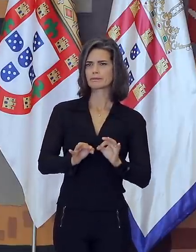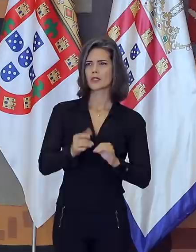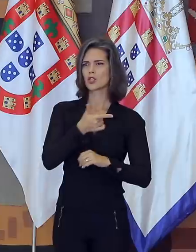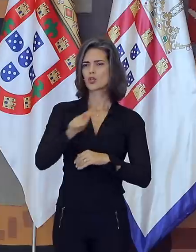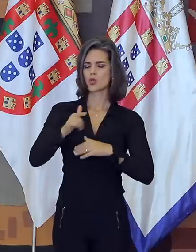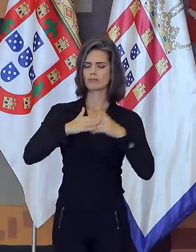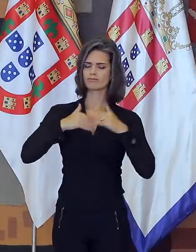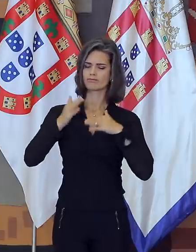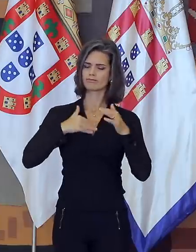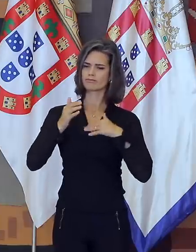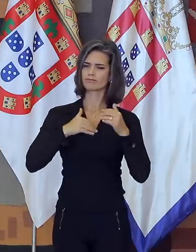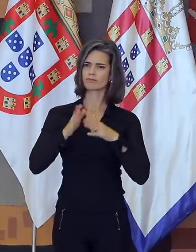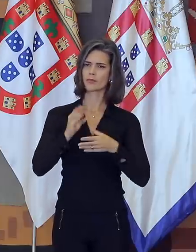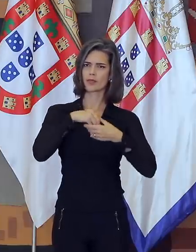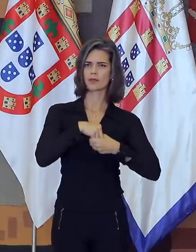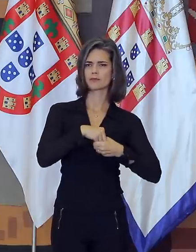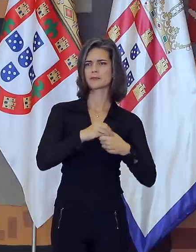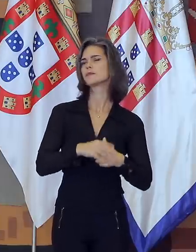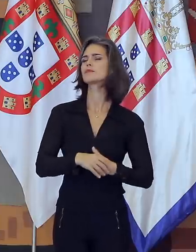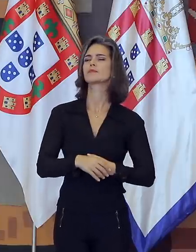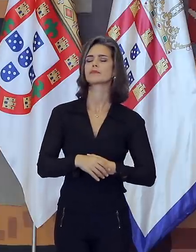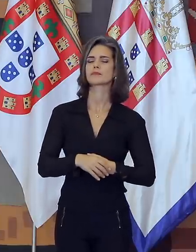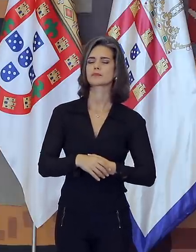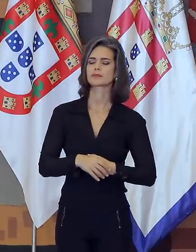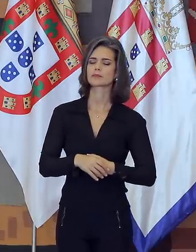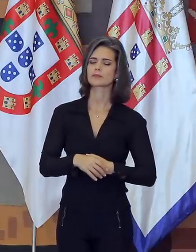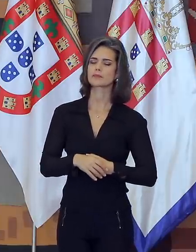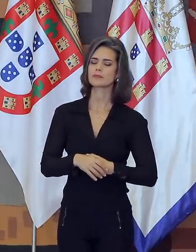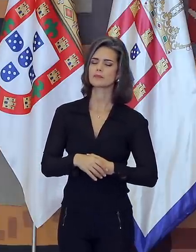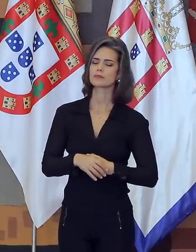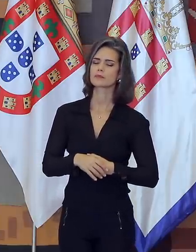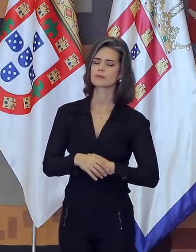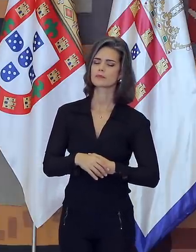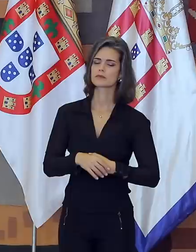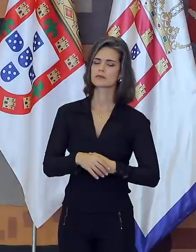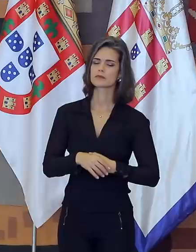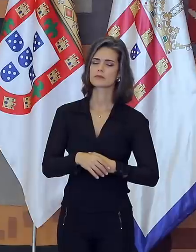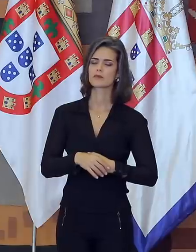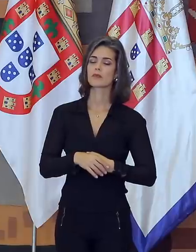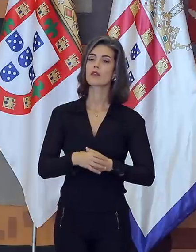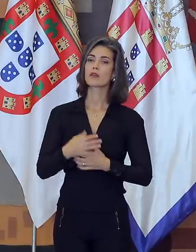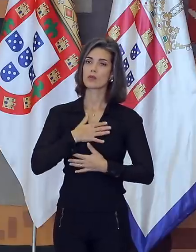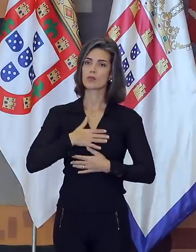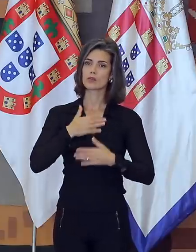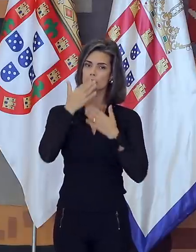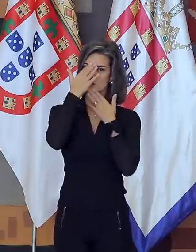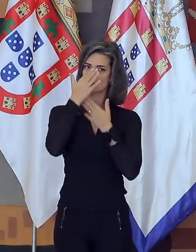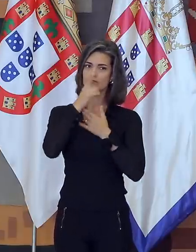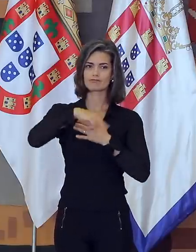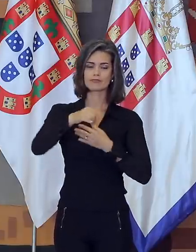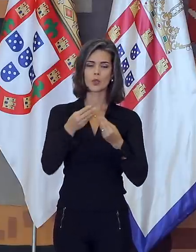carreiras do SEB. Até a propósito, eu gostaria de dizer e agradecer aqui a